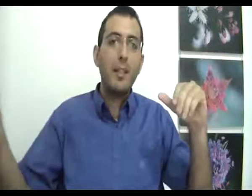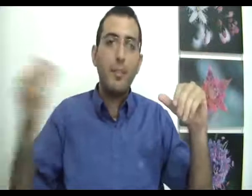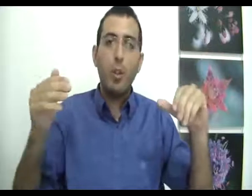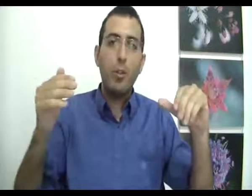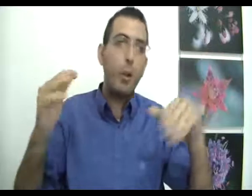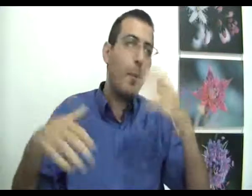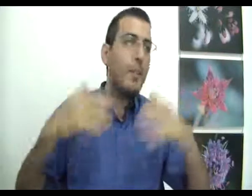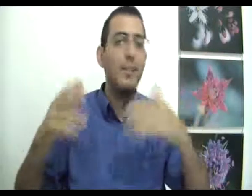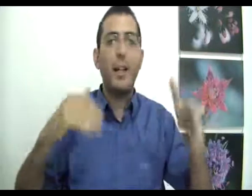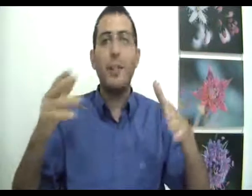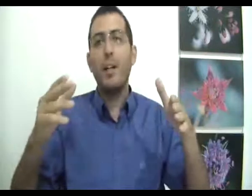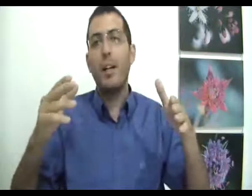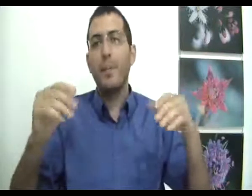תחזור לאותו מקום אתה תיזכר בדבר הרע